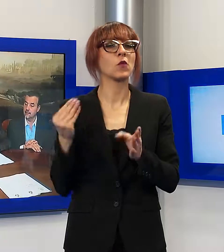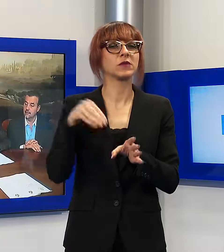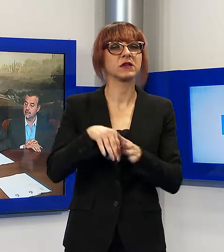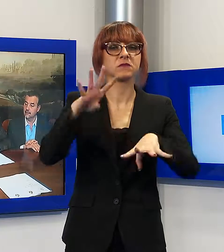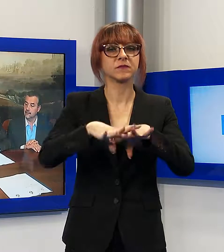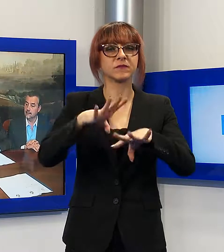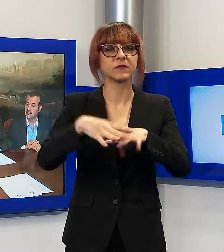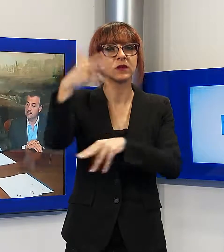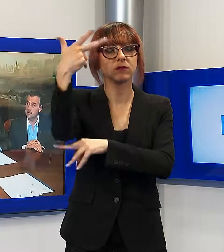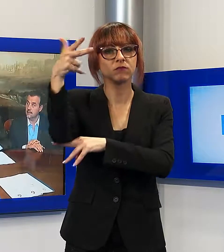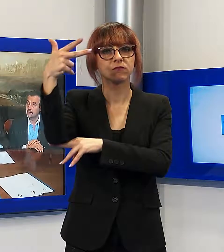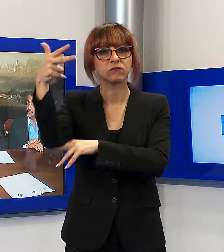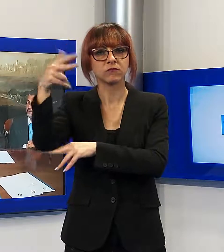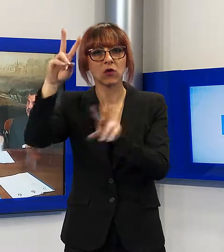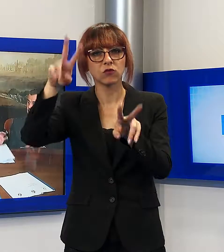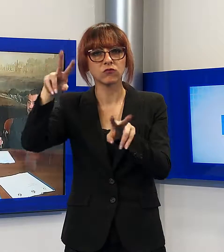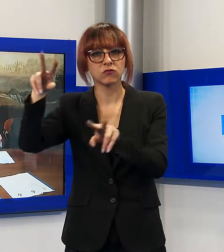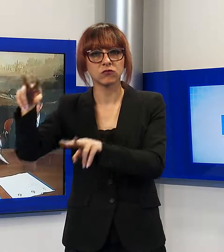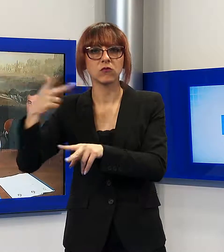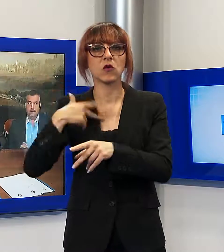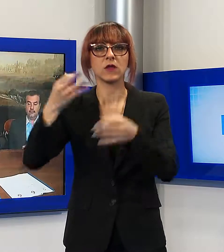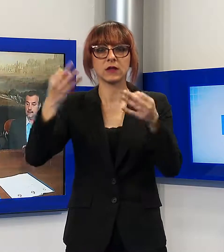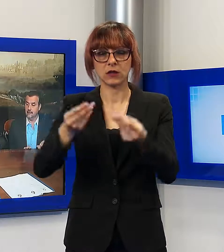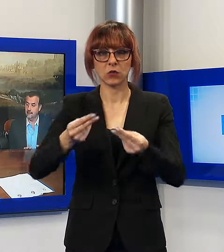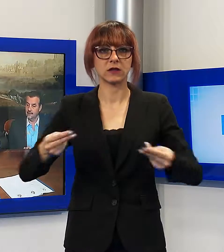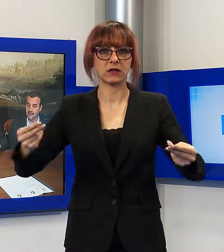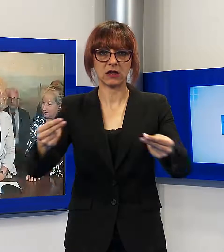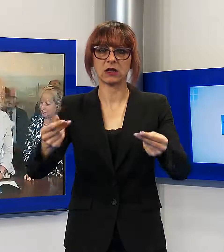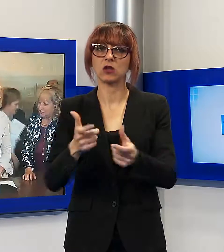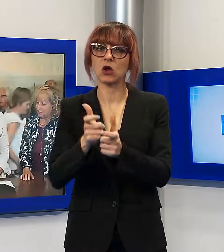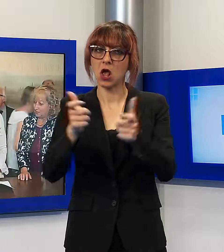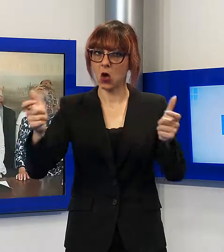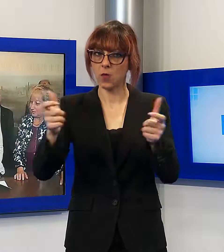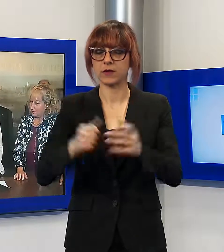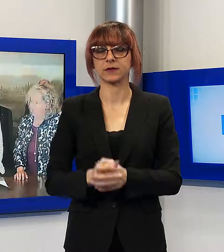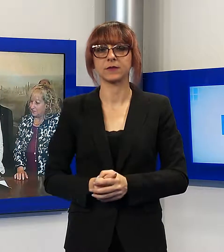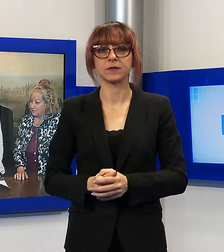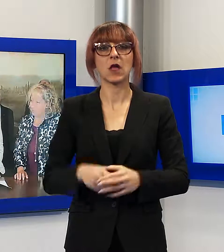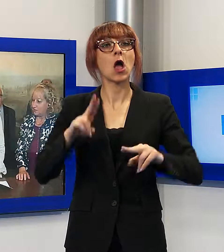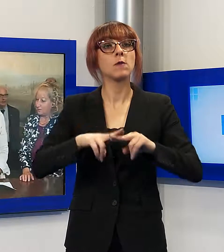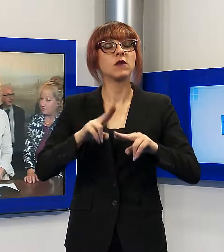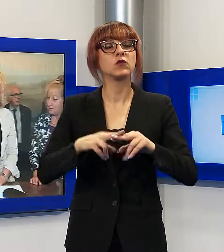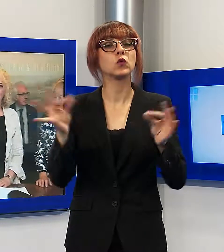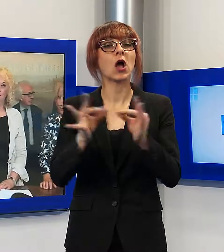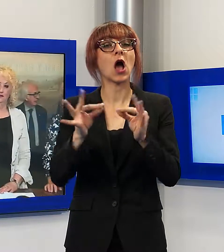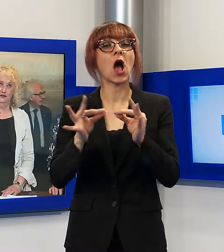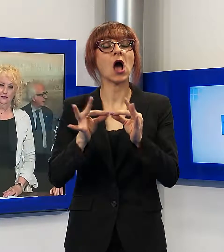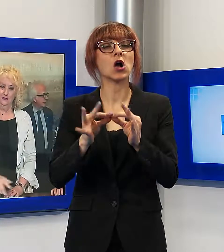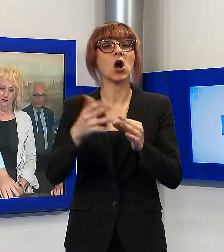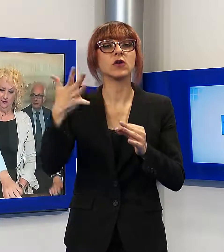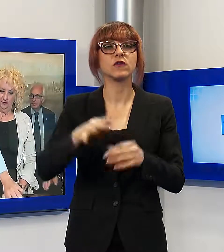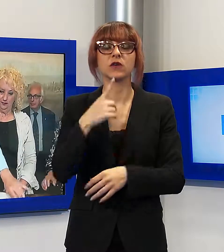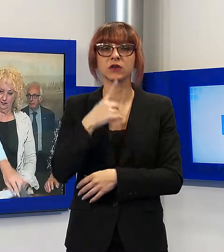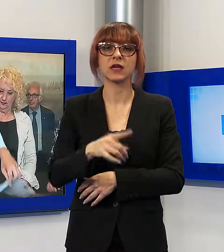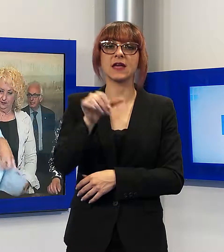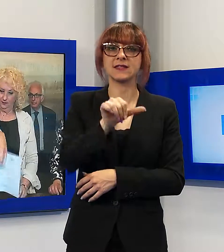videosorveglianza per la sicurezza dei territori. Sono stati infatti siglati in prefettura i protocolli di intesa con i comuni di Sillano,